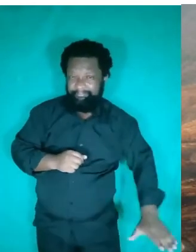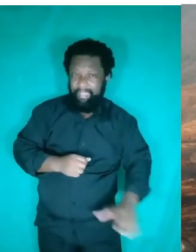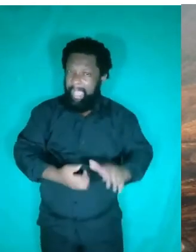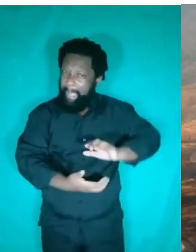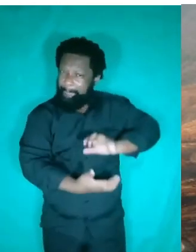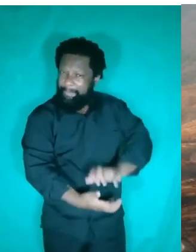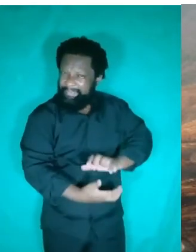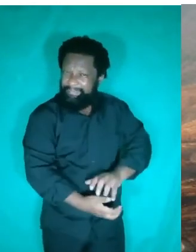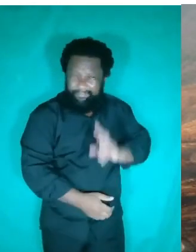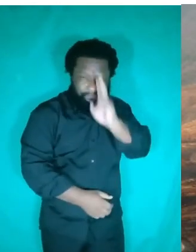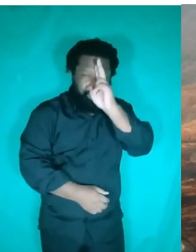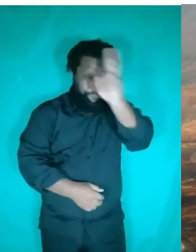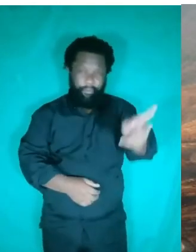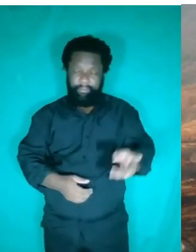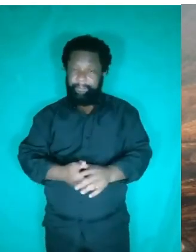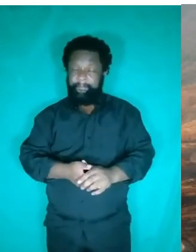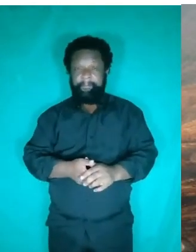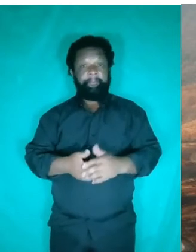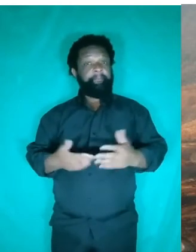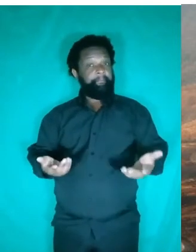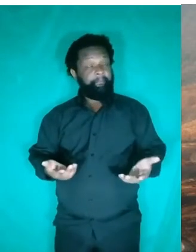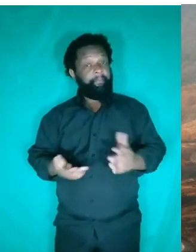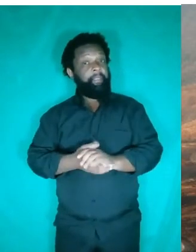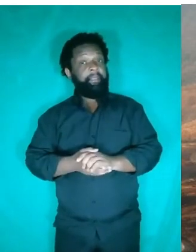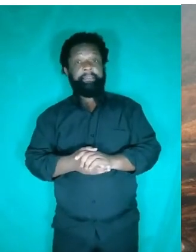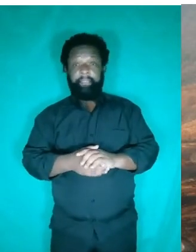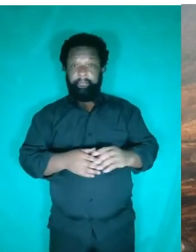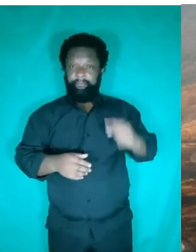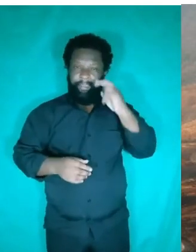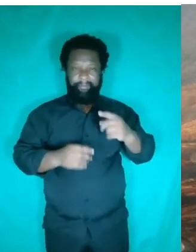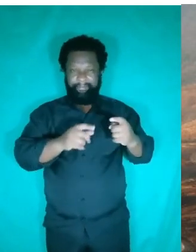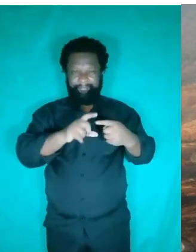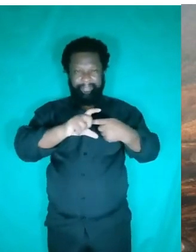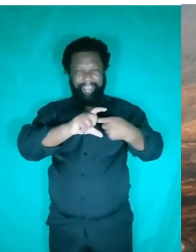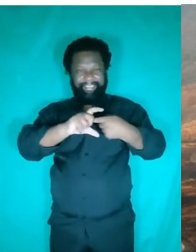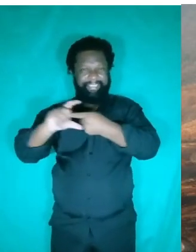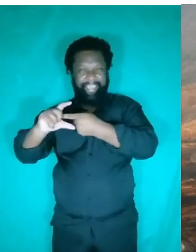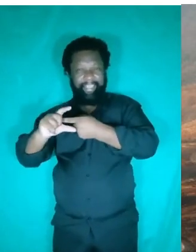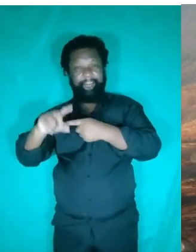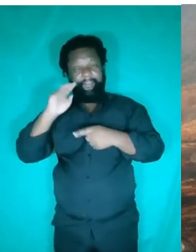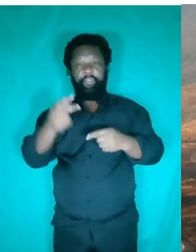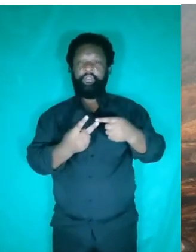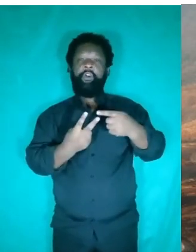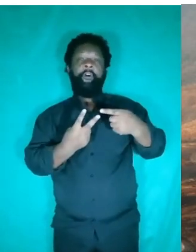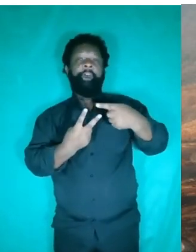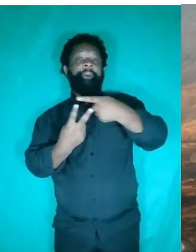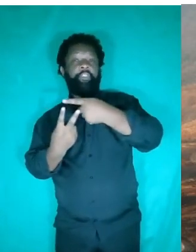hidrostática é maior. Ela é maior. Essa seta aqui, esses vetores, isso aqui